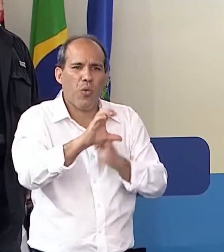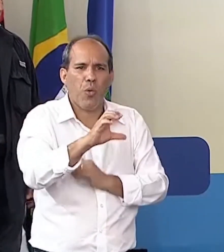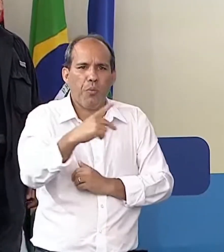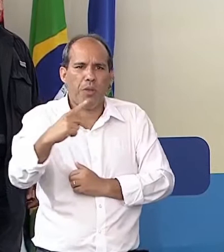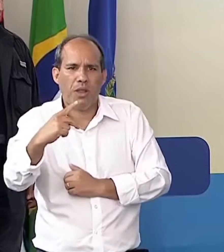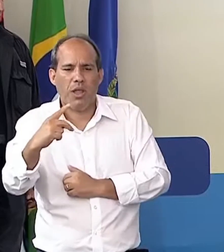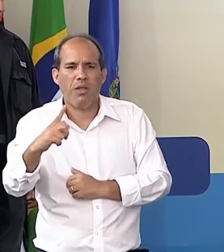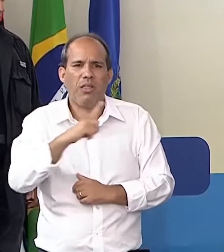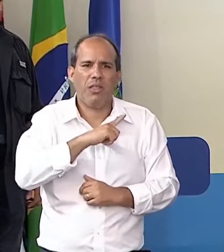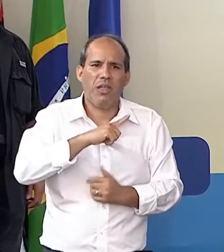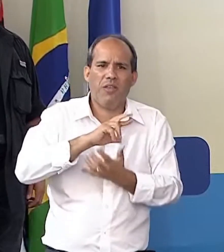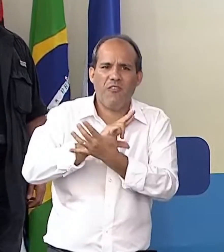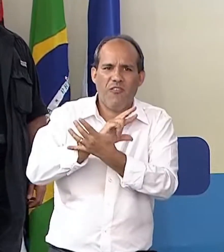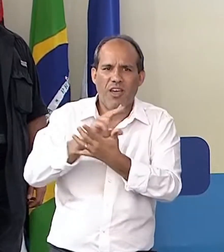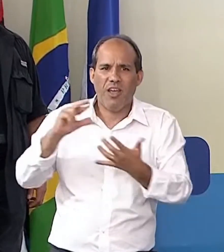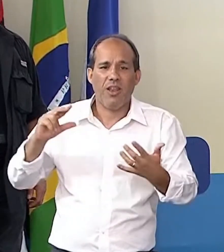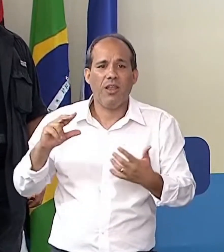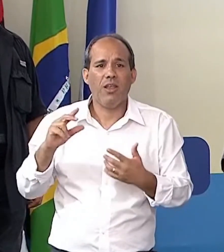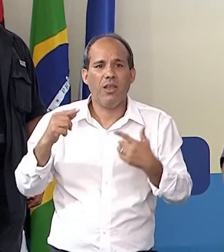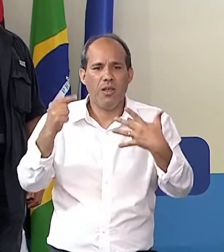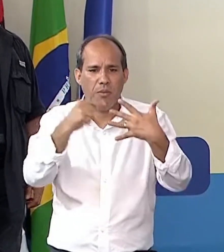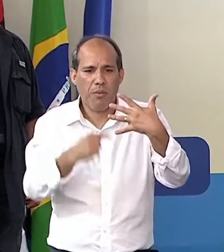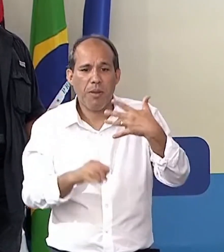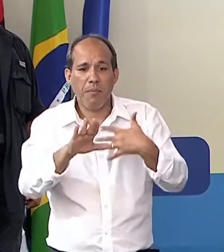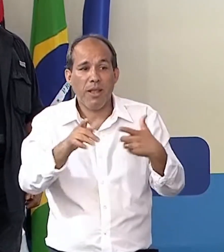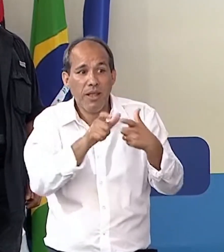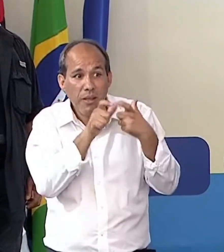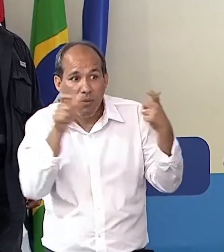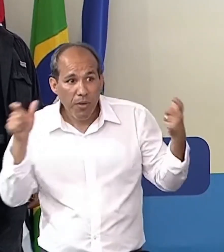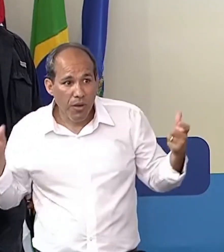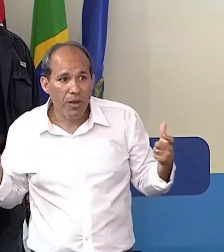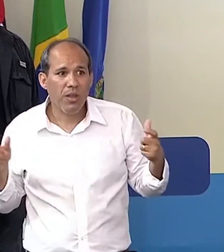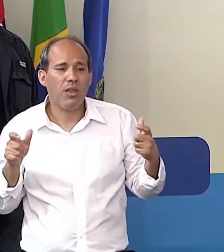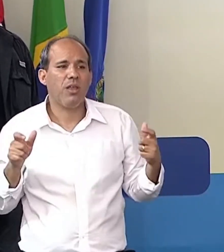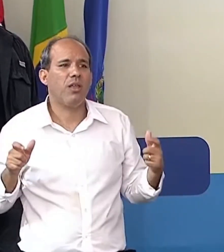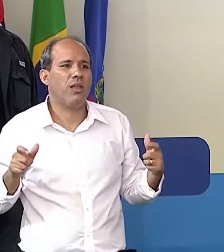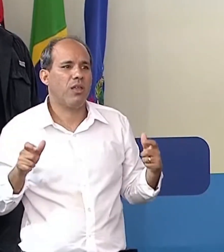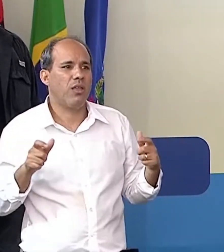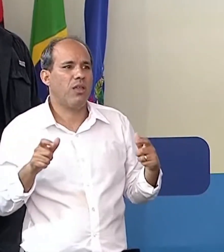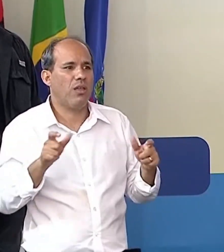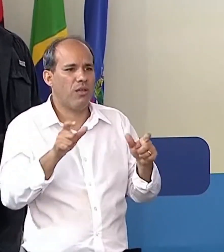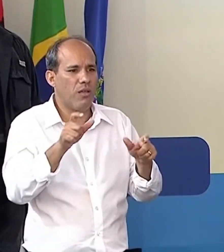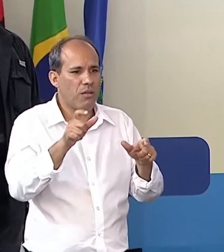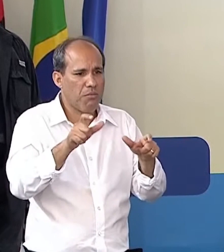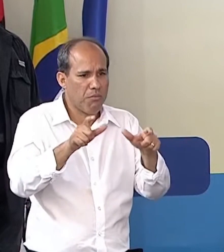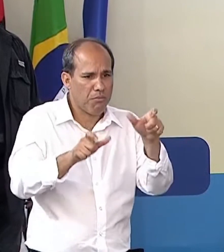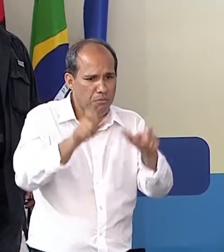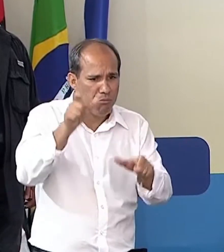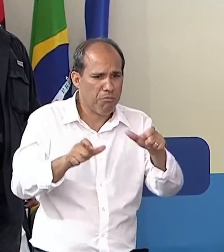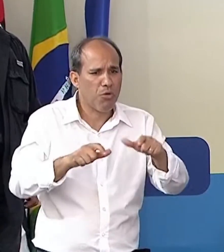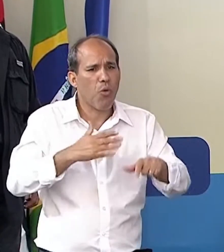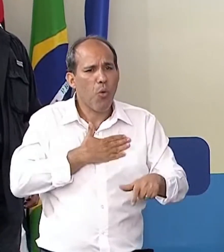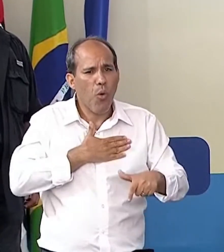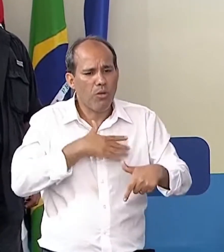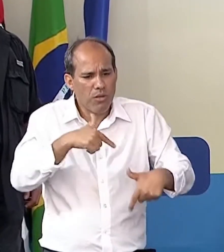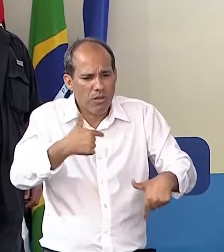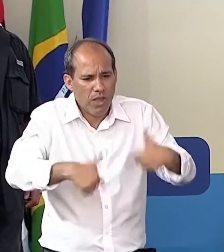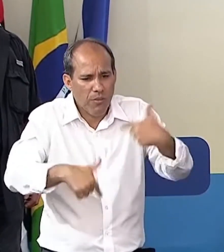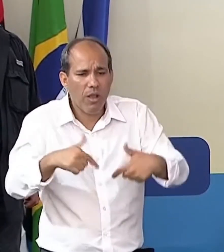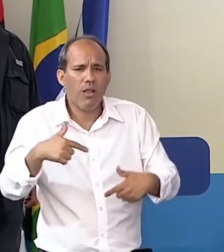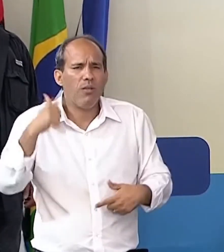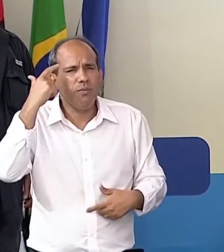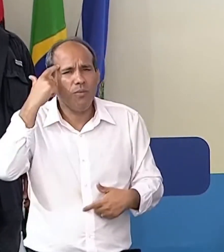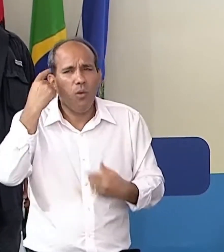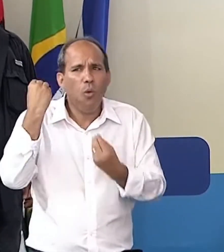Stedris, a Rainha, entre outros. Mas a massa, grande maioria, são de pessoas trabalhadoras. O que fizemos no